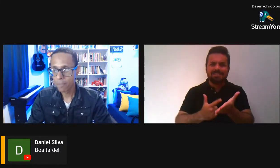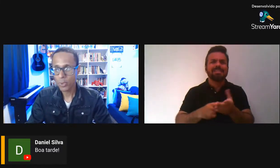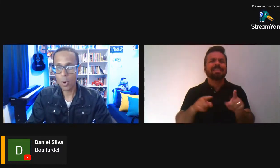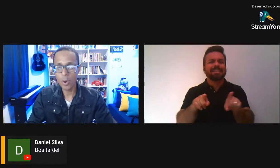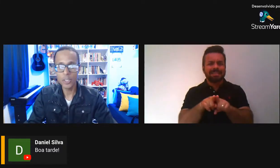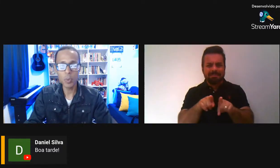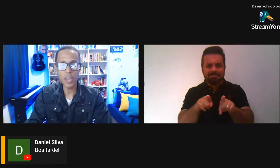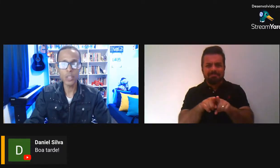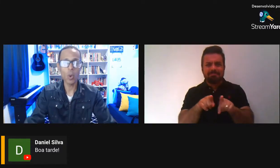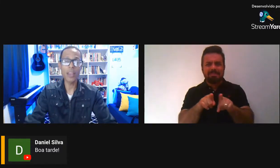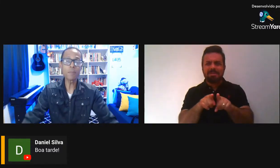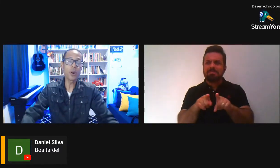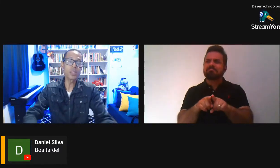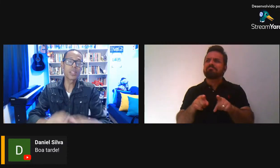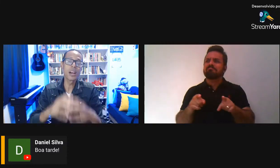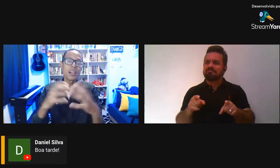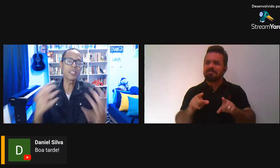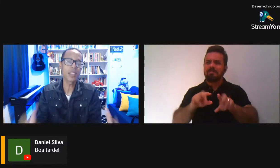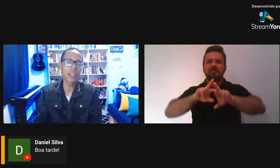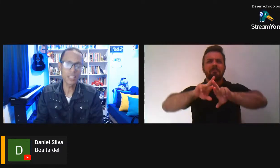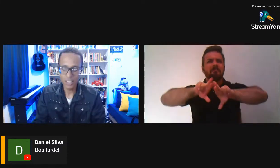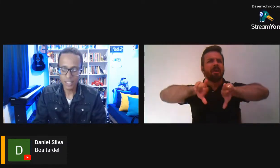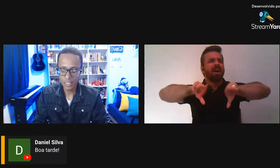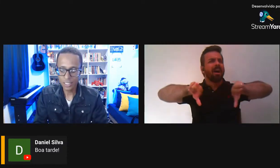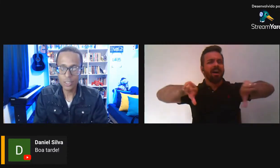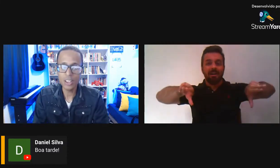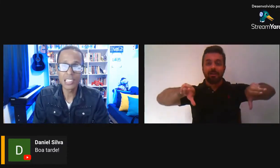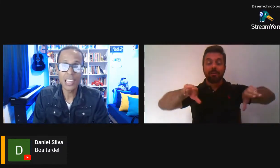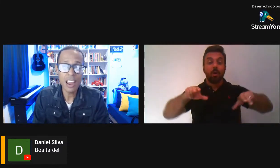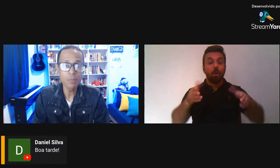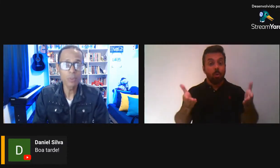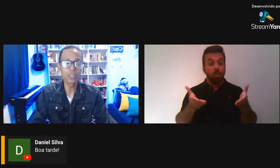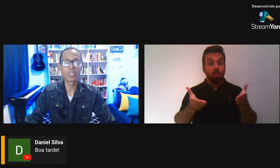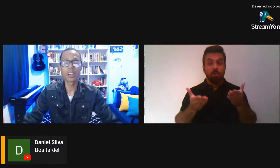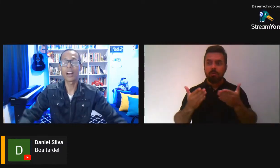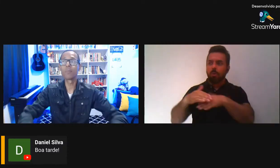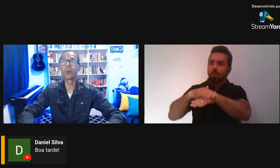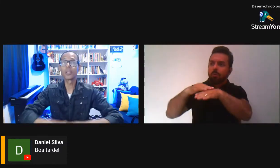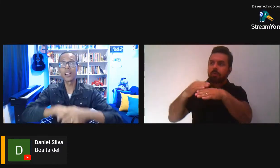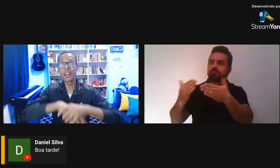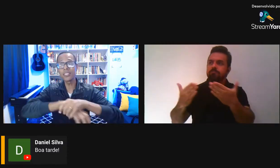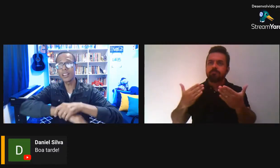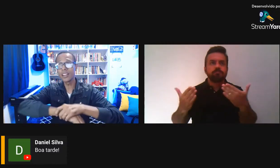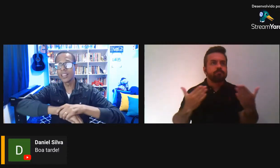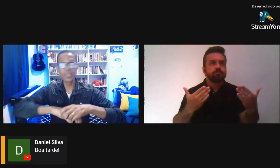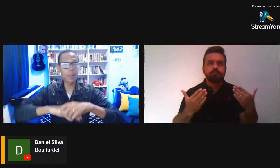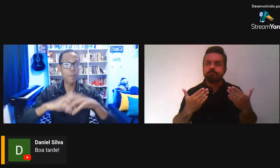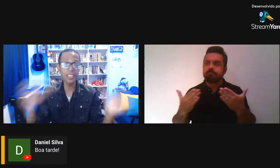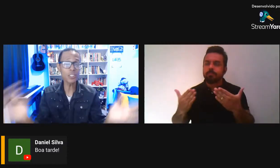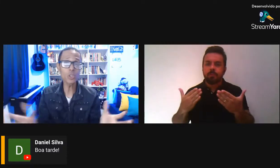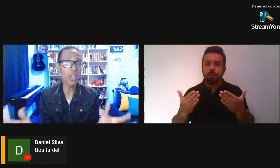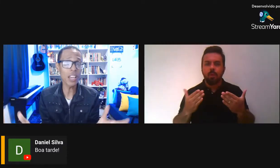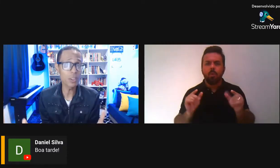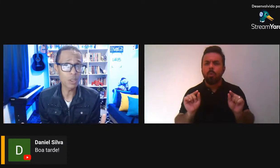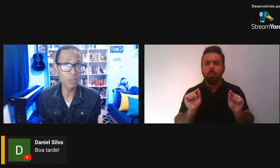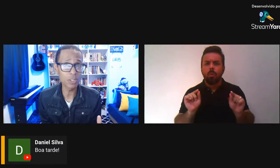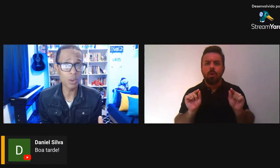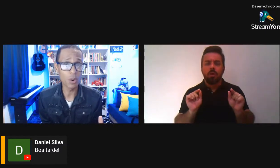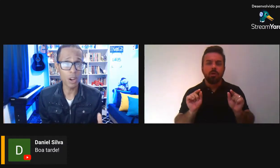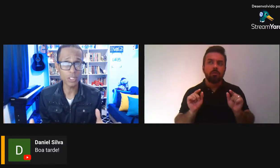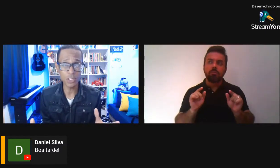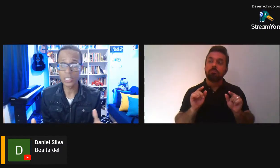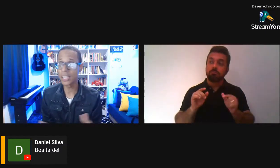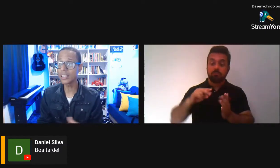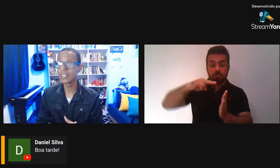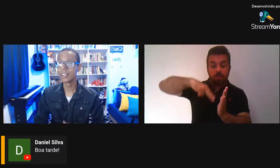com respeito à importância de nós lermos, a importância, independente do gênero que